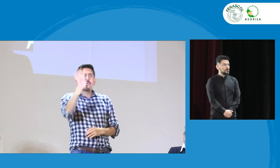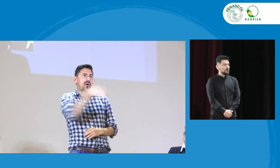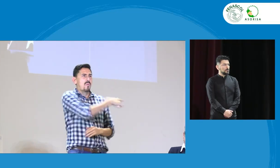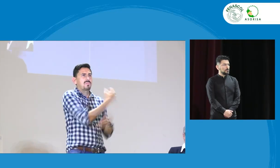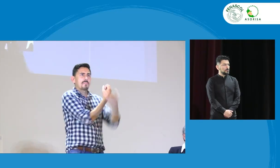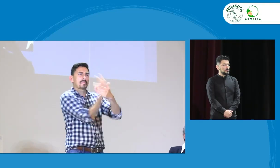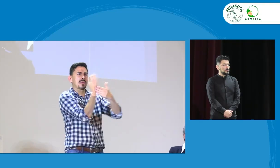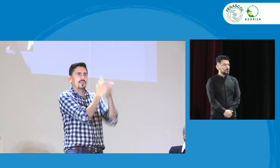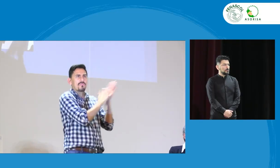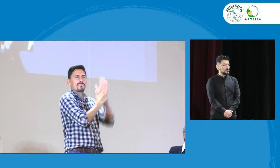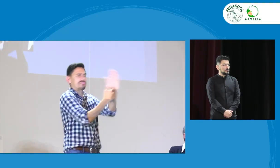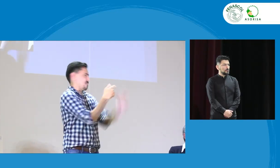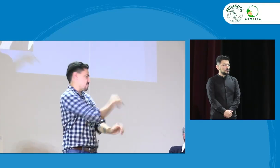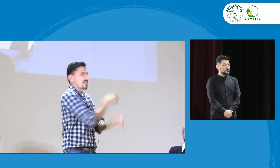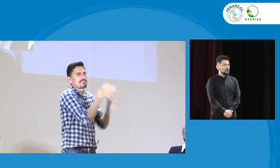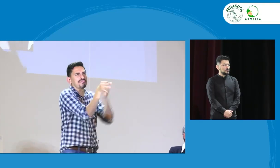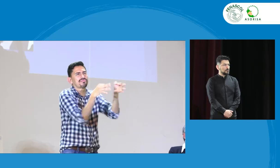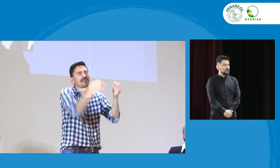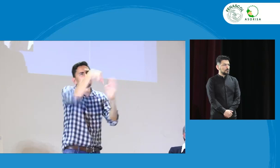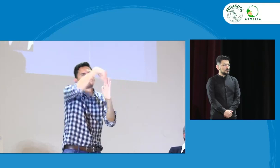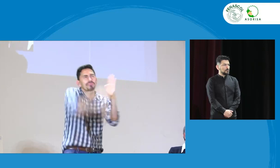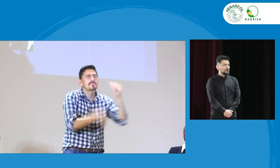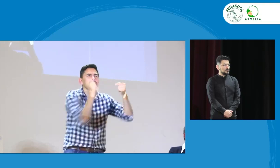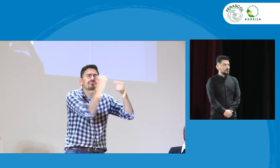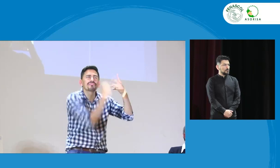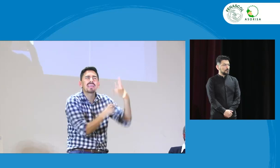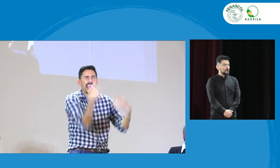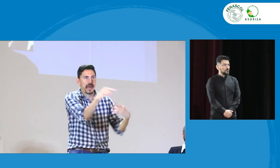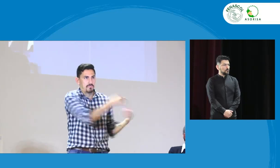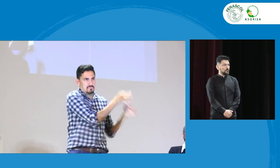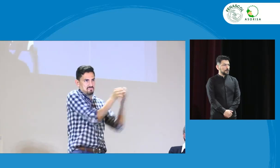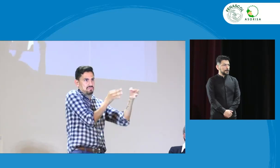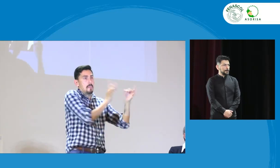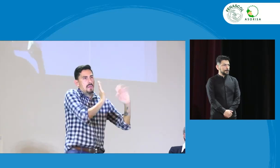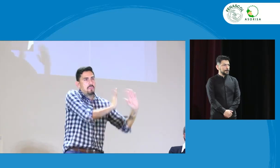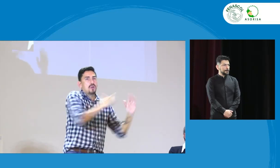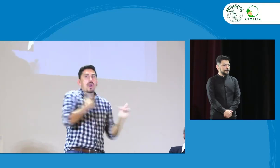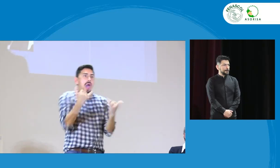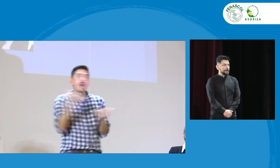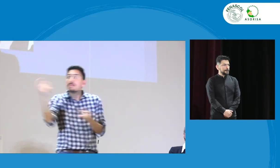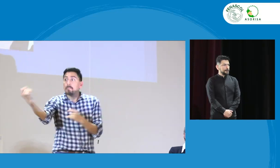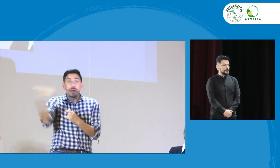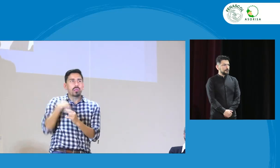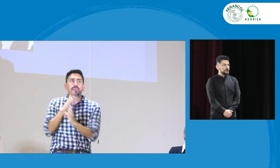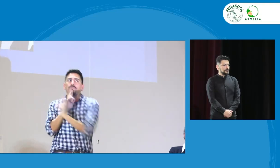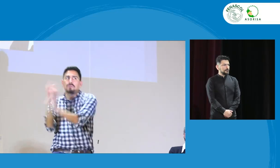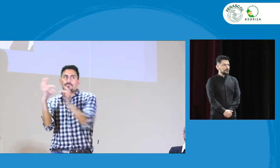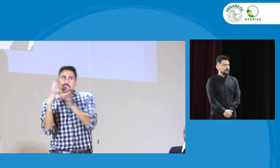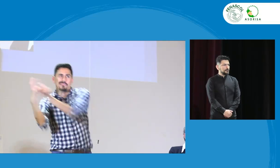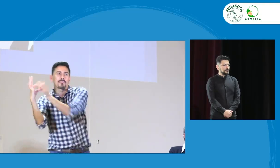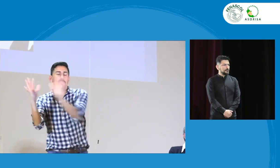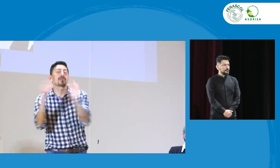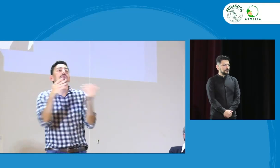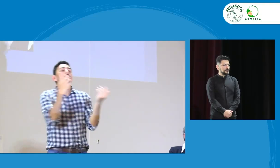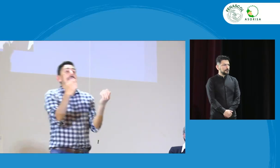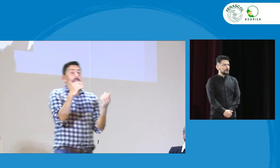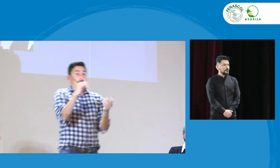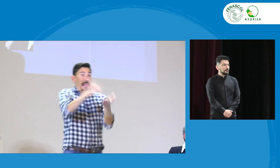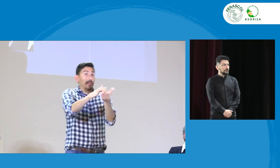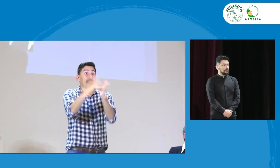del contexto, ella tiene unas diapositivas ya preparadas sobre este tema. La pregunta para